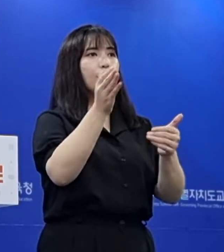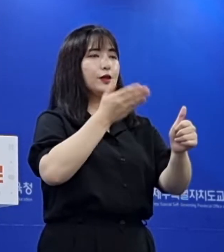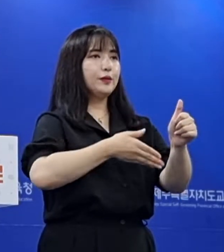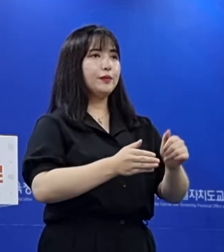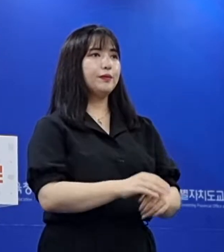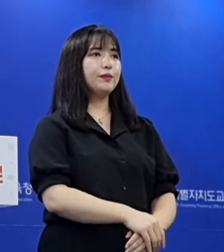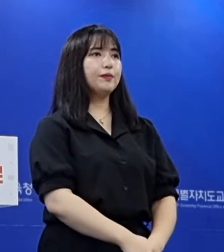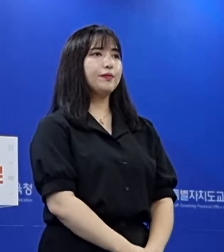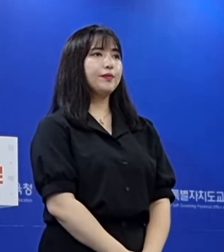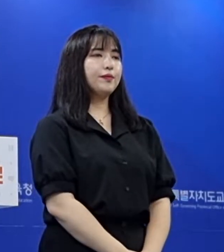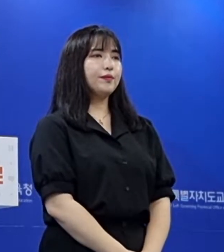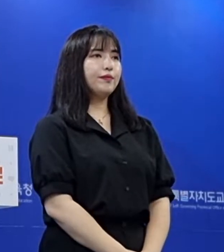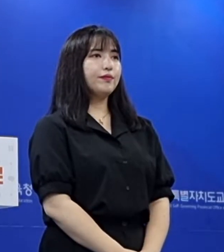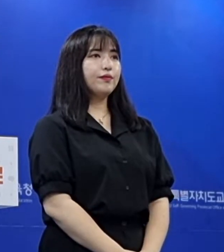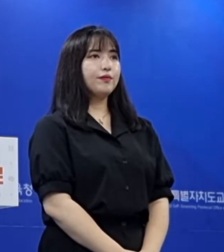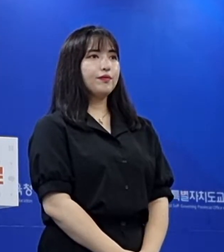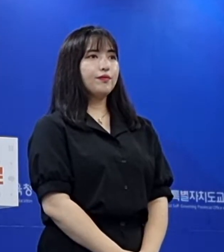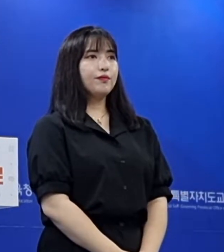바랍니다.